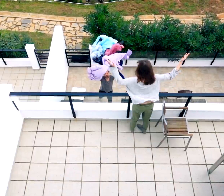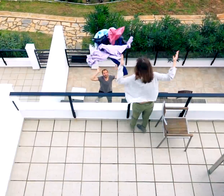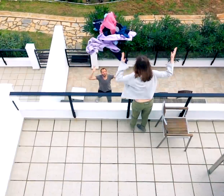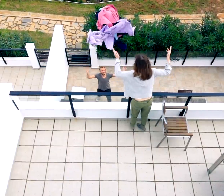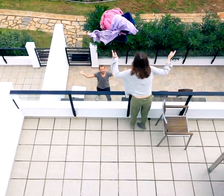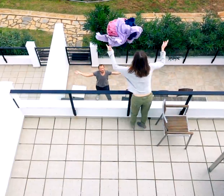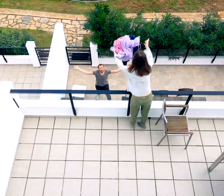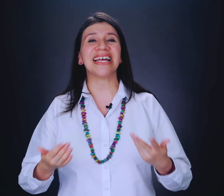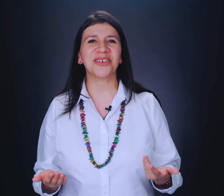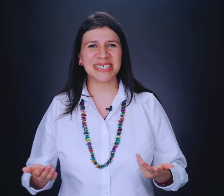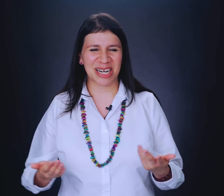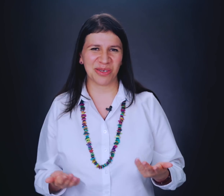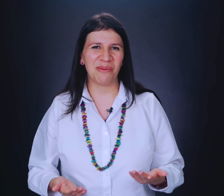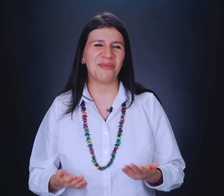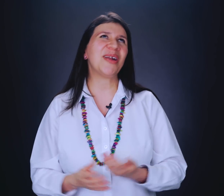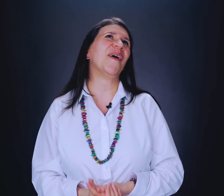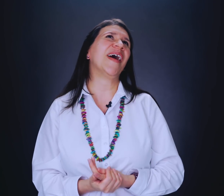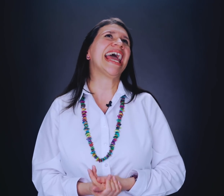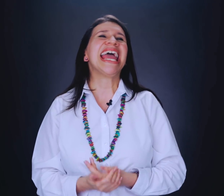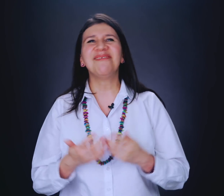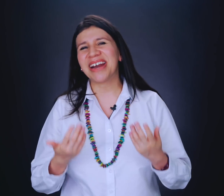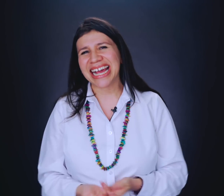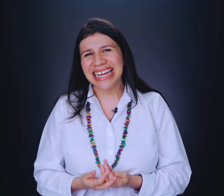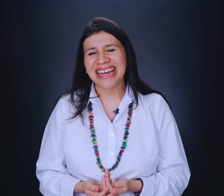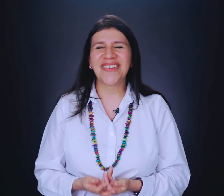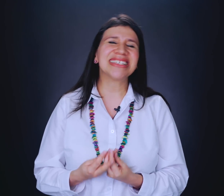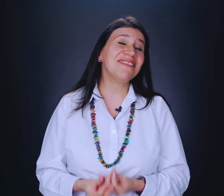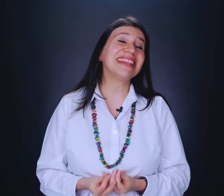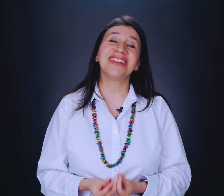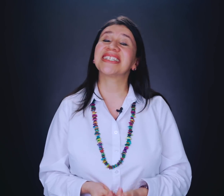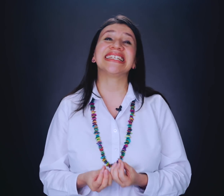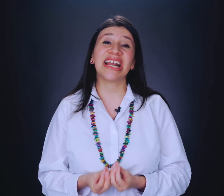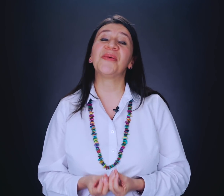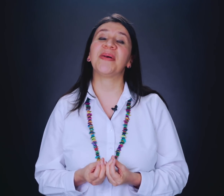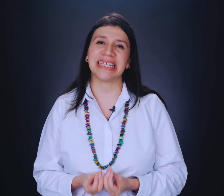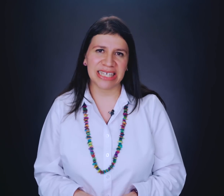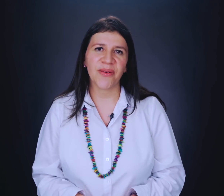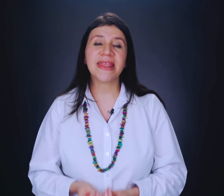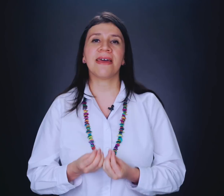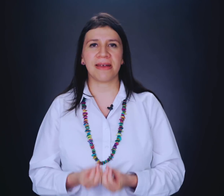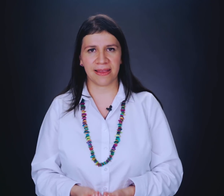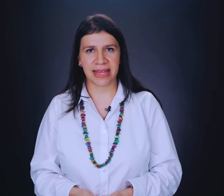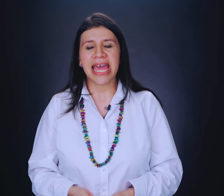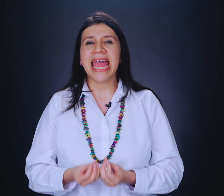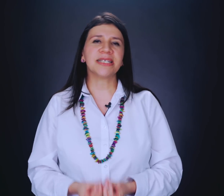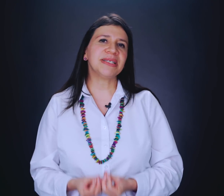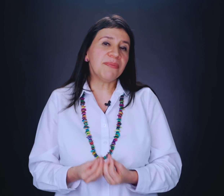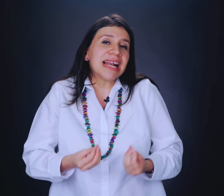borrón y cuenta nueva y las cosas se resuelven. Bueno, en pareja, curiosamente, tenemos que hacer algo parecido, de verdad. En especial para